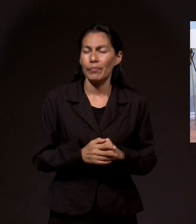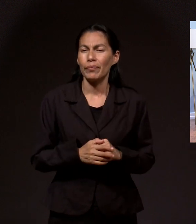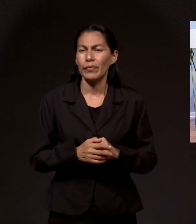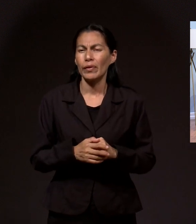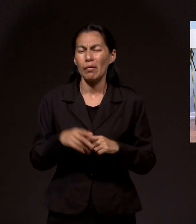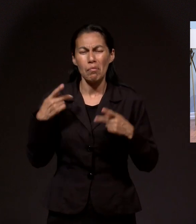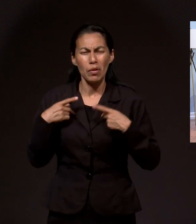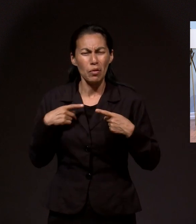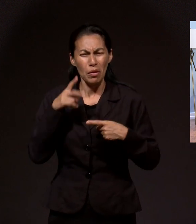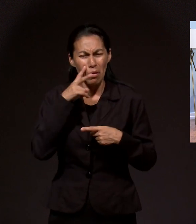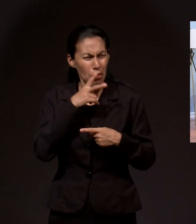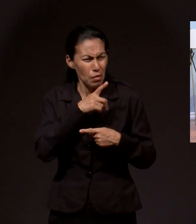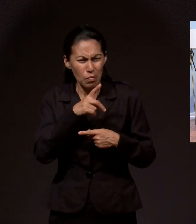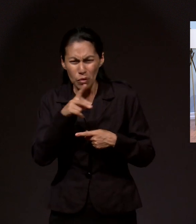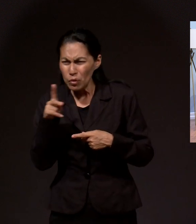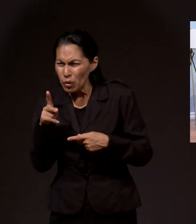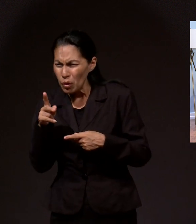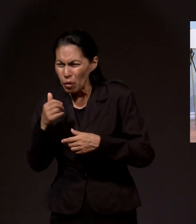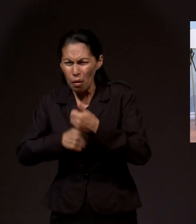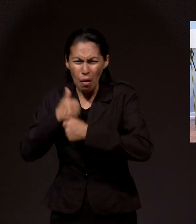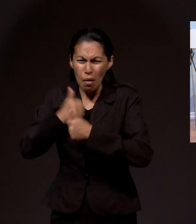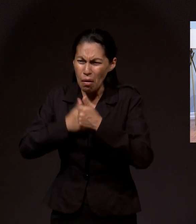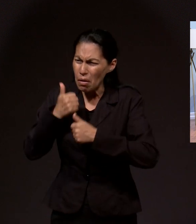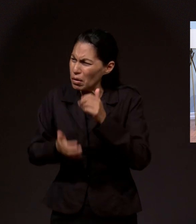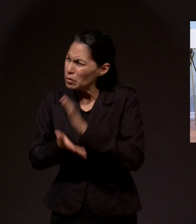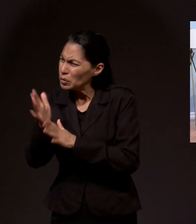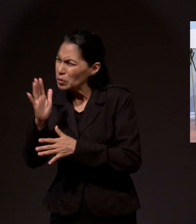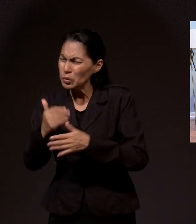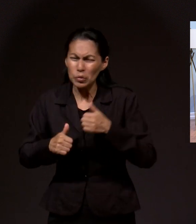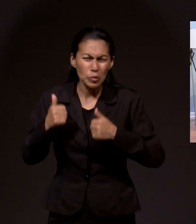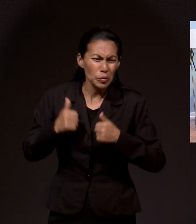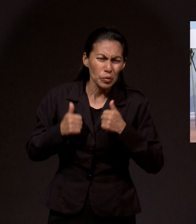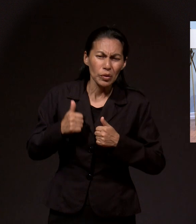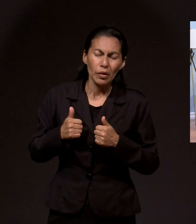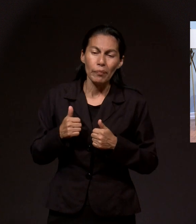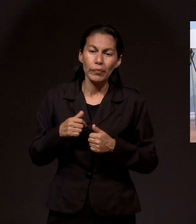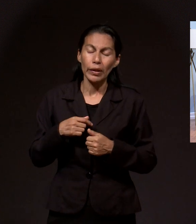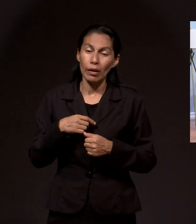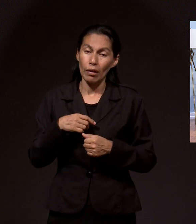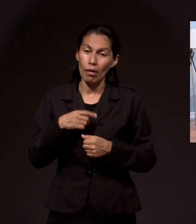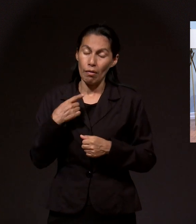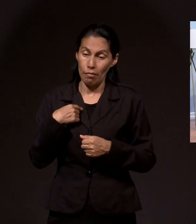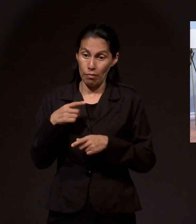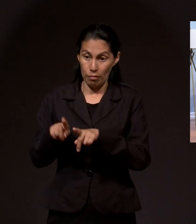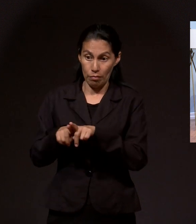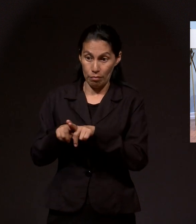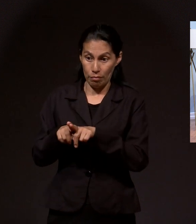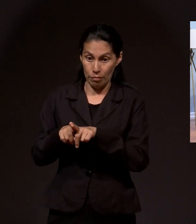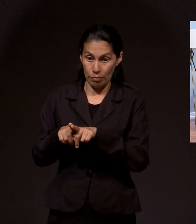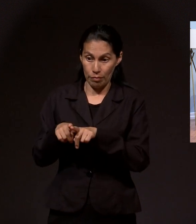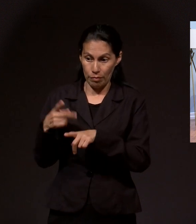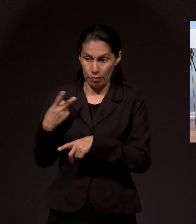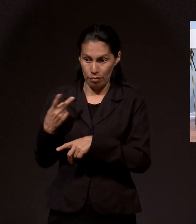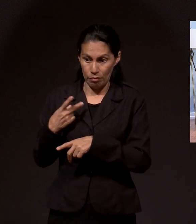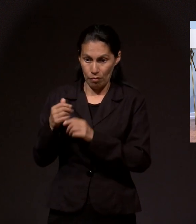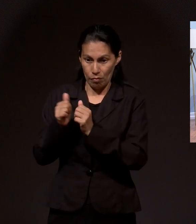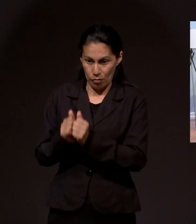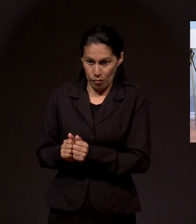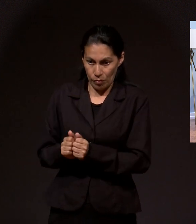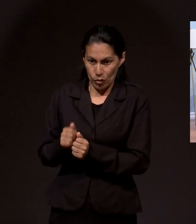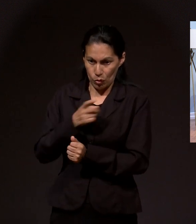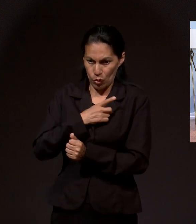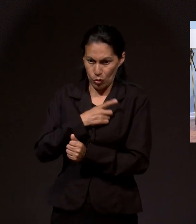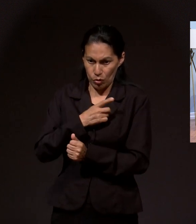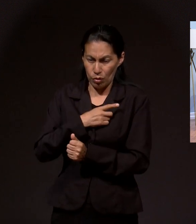me recuerdo que mi hermanita y yo, Luisa y yo, abrimos la Biblia recordando a mamá, porque mamá había salido y no estaba,